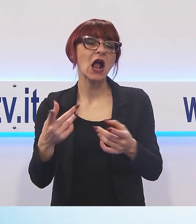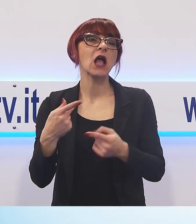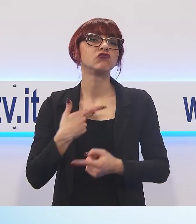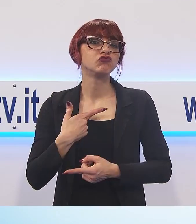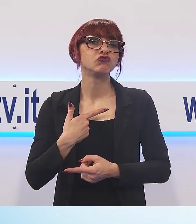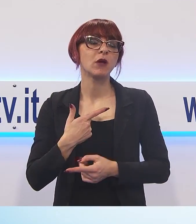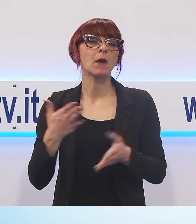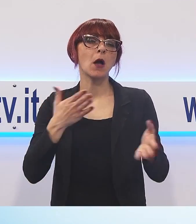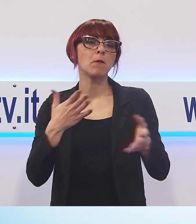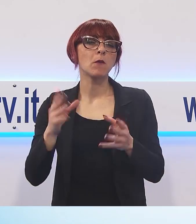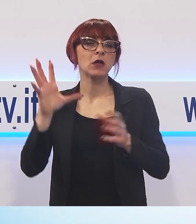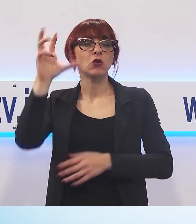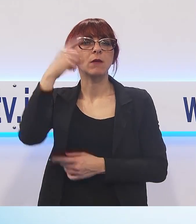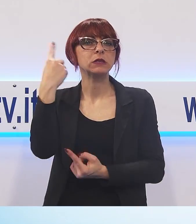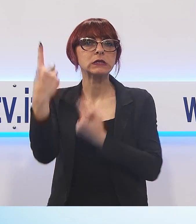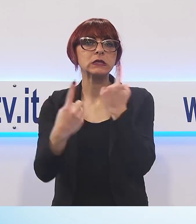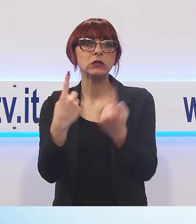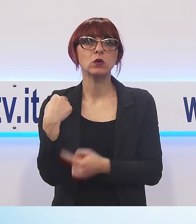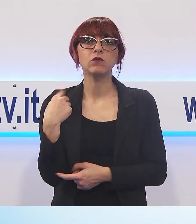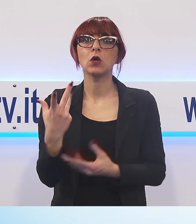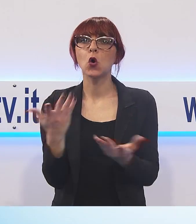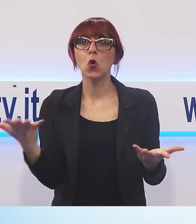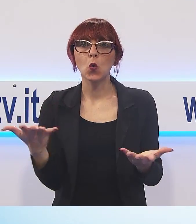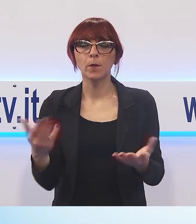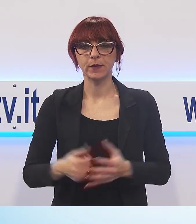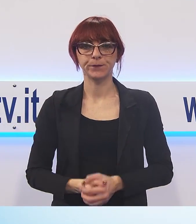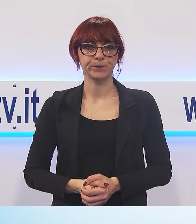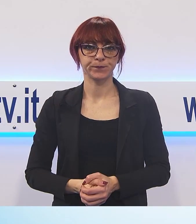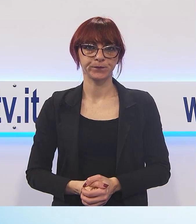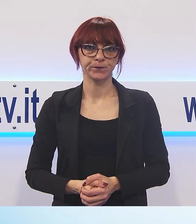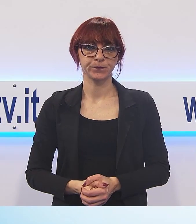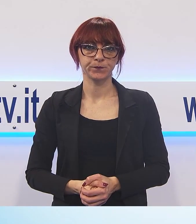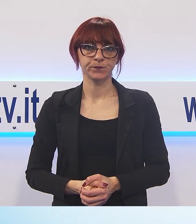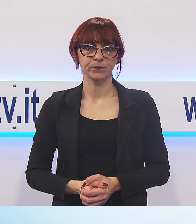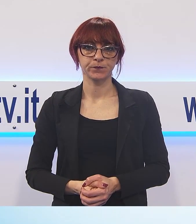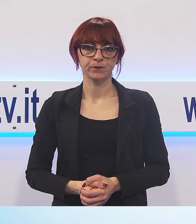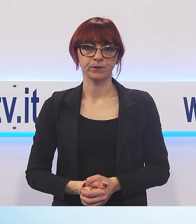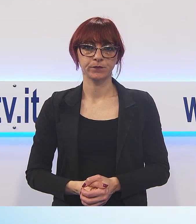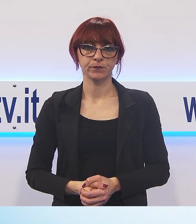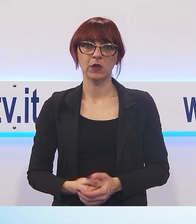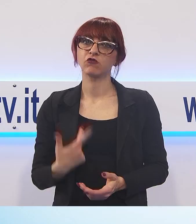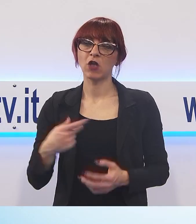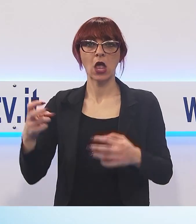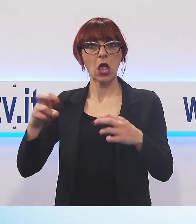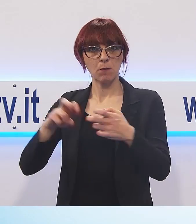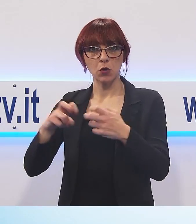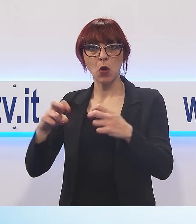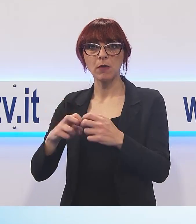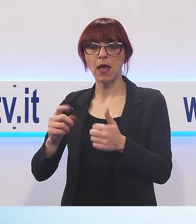momento di fare il punto della situazione nella nostra provincia. Allora, gli avversari peggiori sono stati, prima di tutto, la siccità